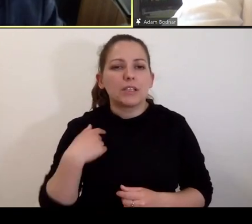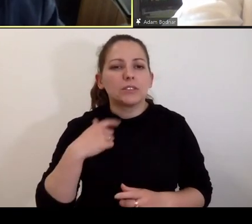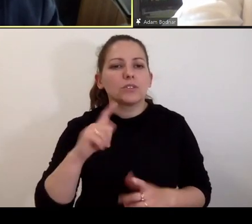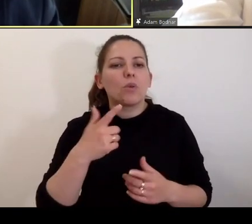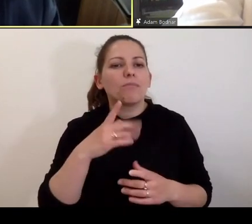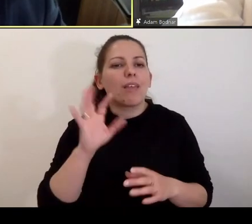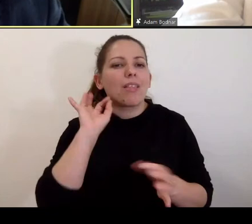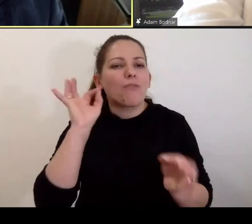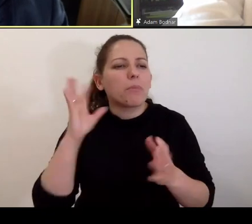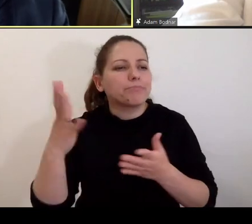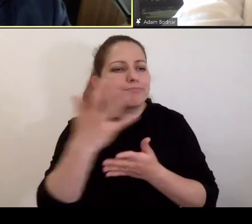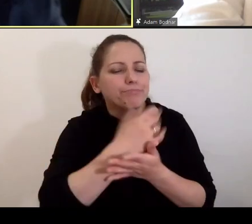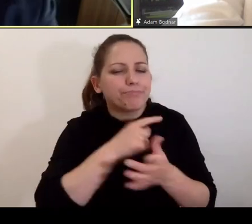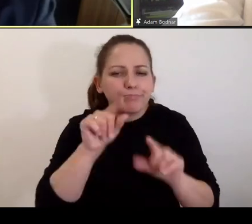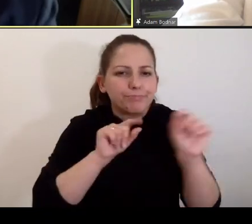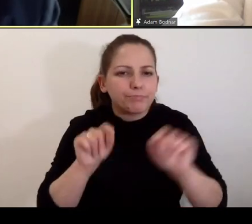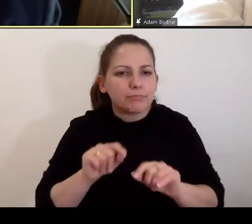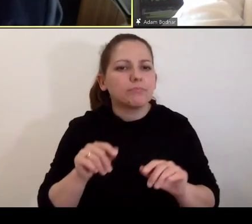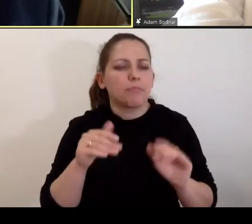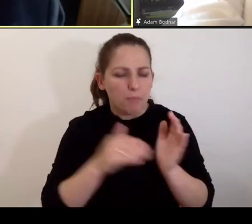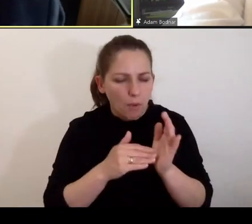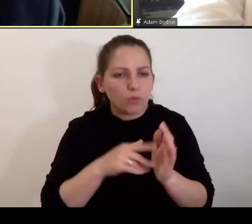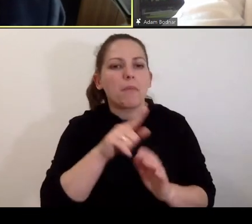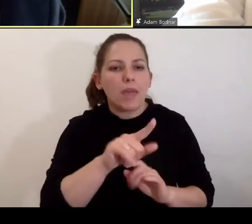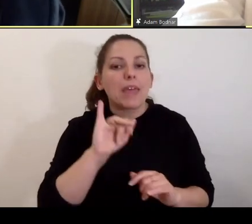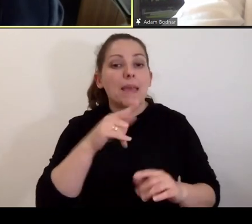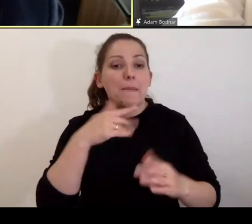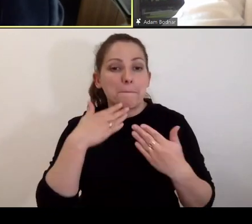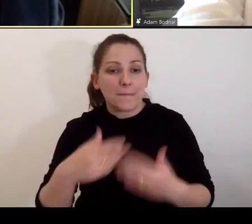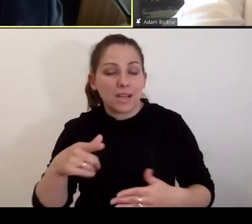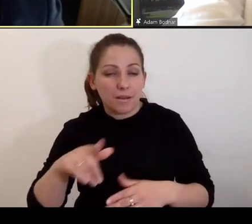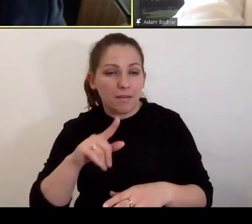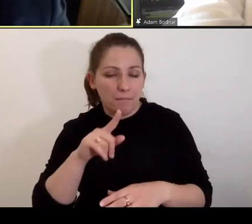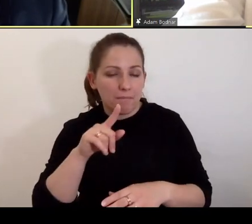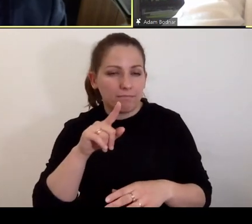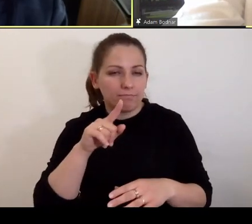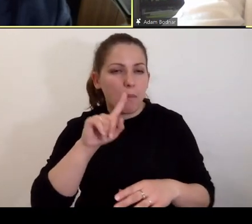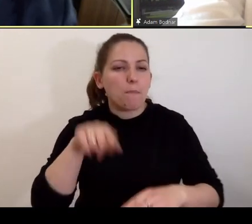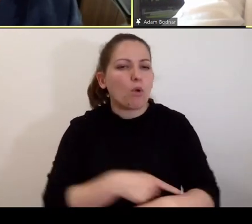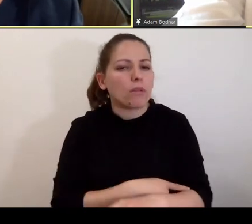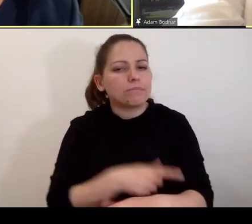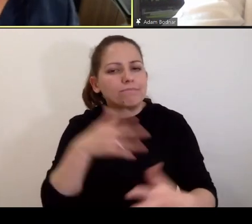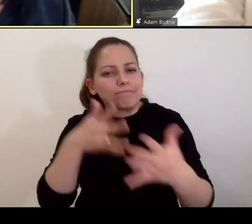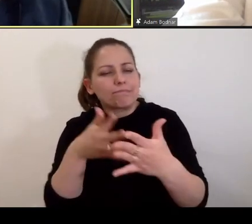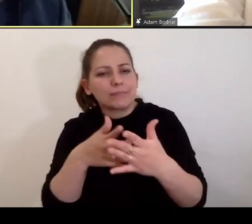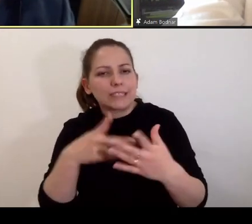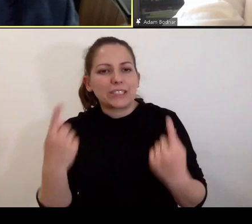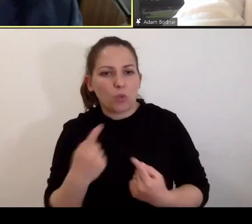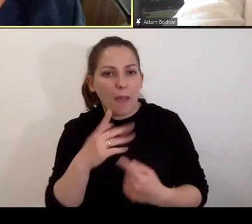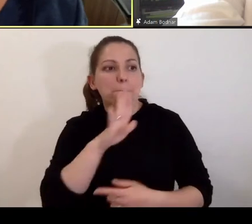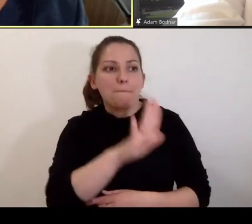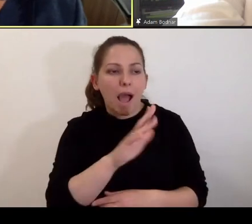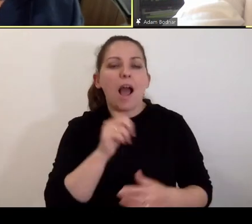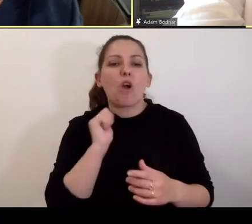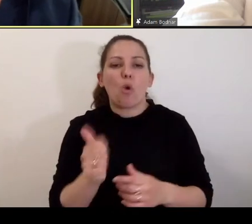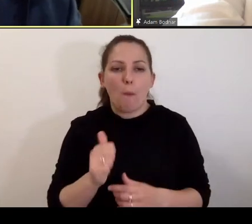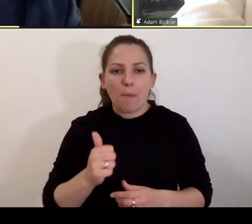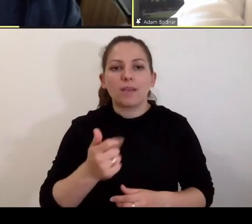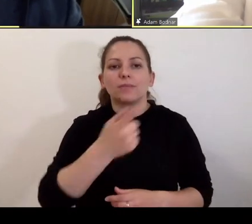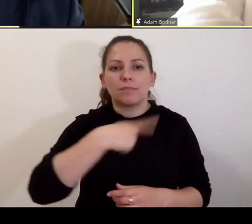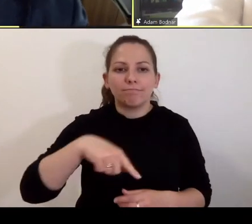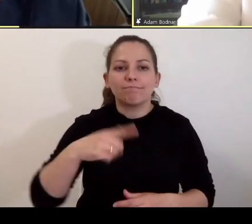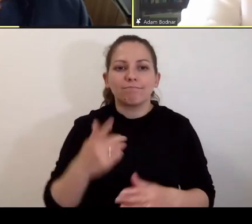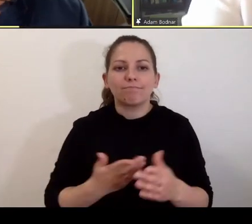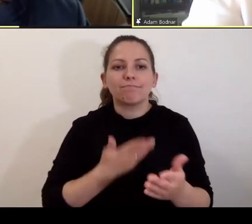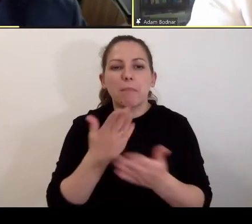informacje, które mogą być sulewantne i na tej podstawie prokurator jest w stanie ocenić sytuację i ma kompetencje do tego, żeby bez